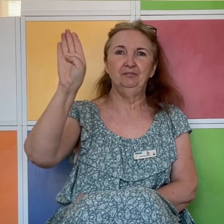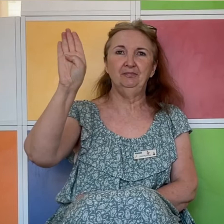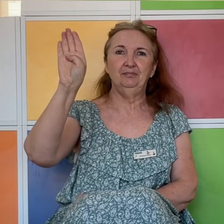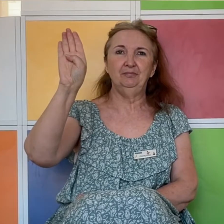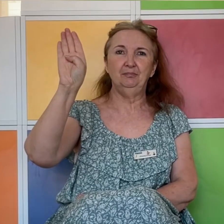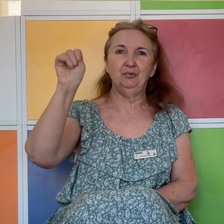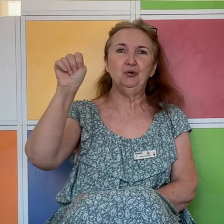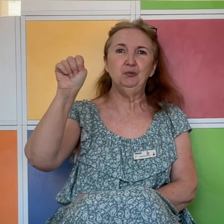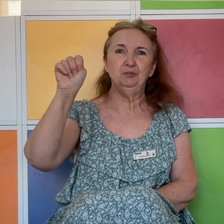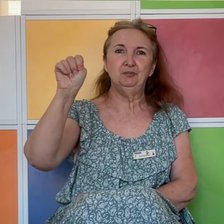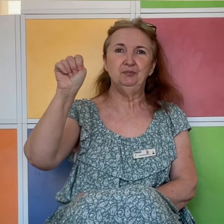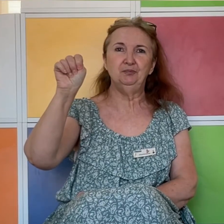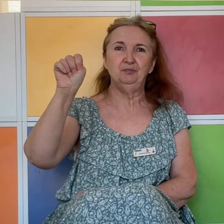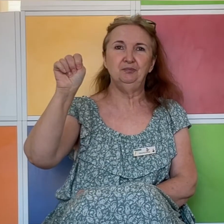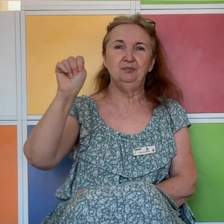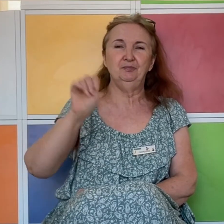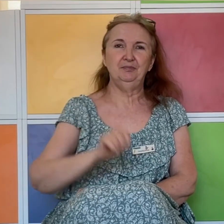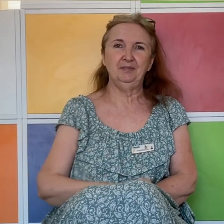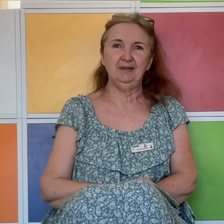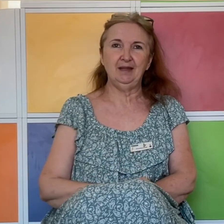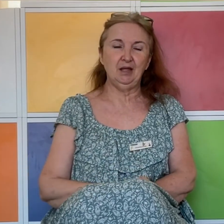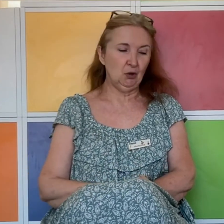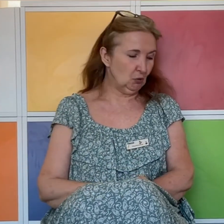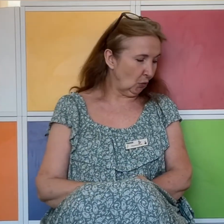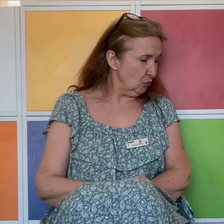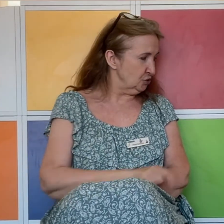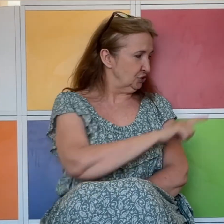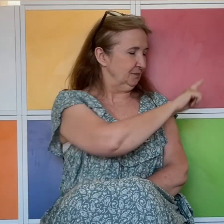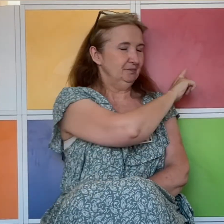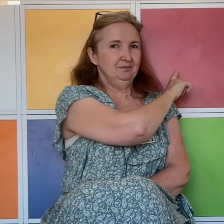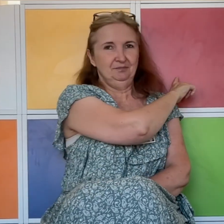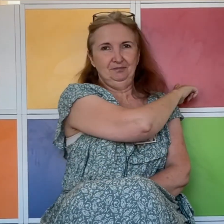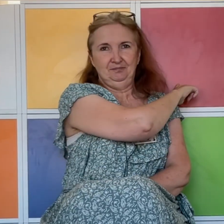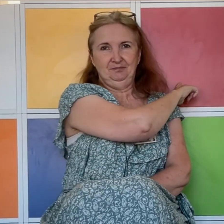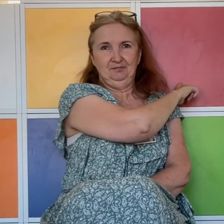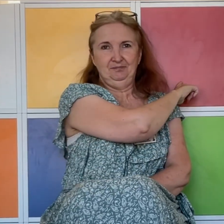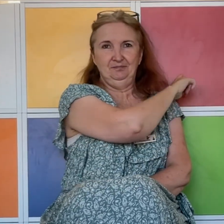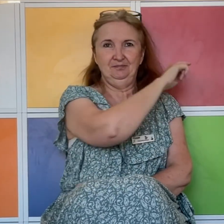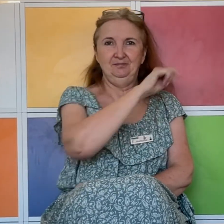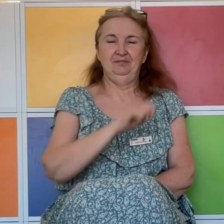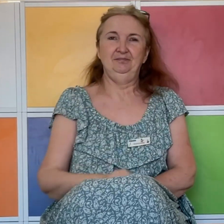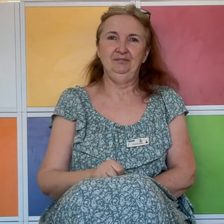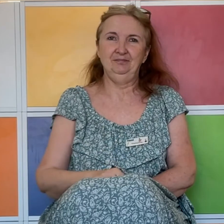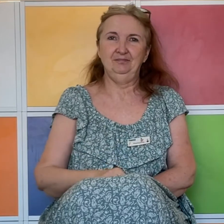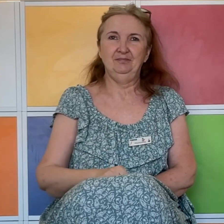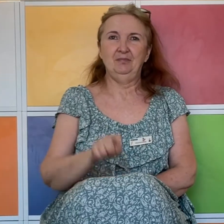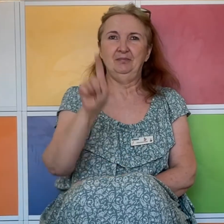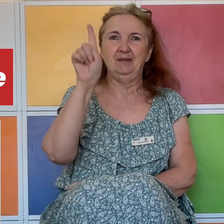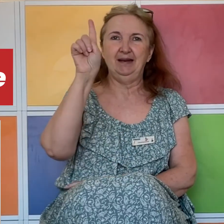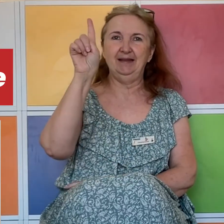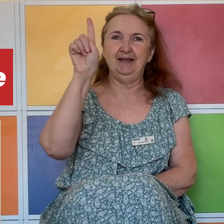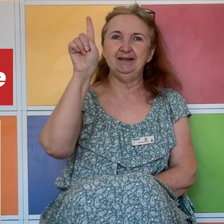bleu, bleu, le rouge, l'index